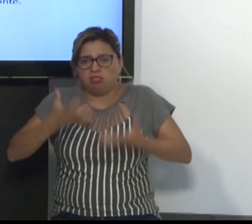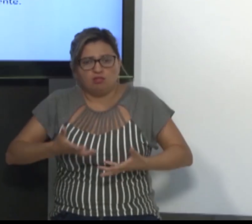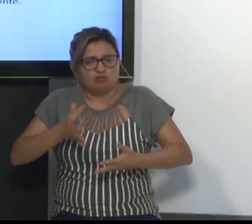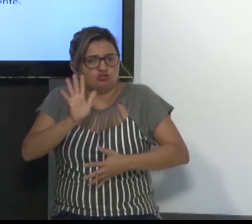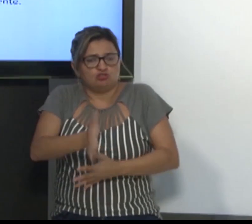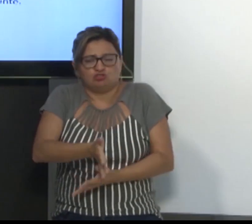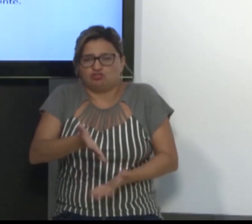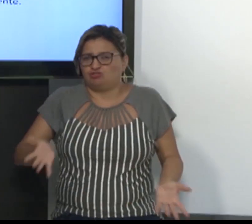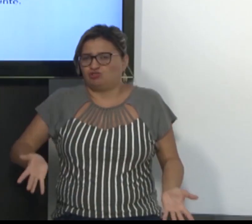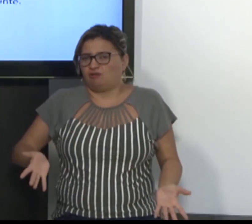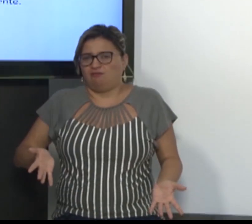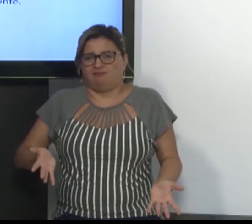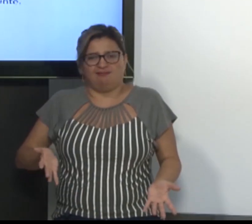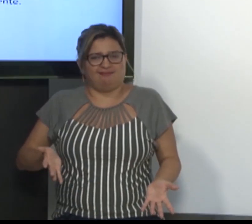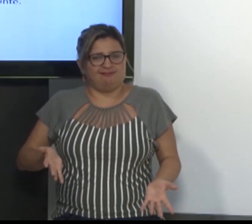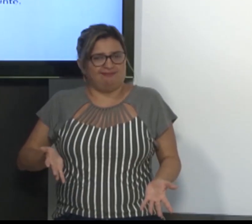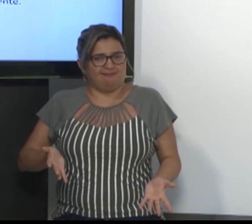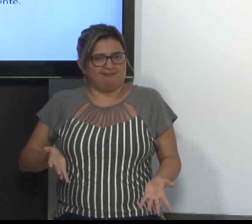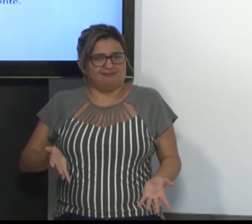traz cansaço para o surdo que está vendo.